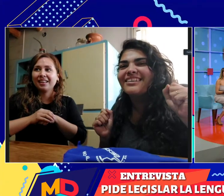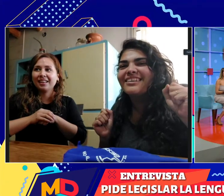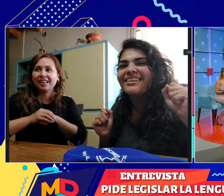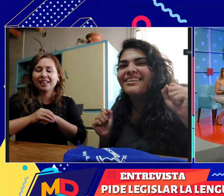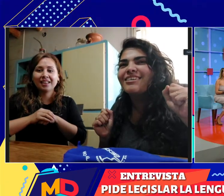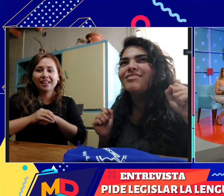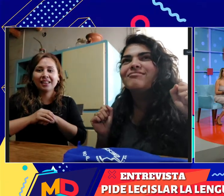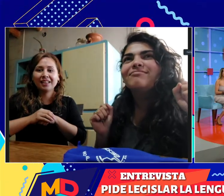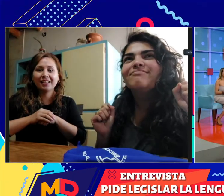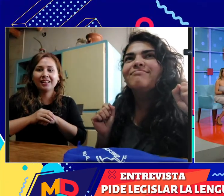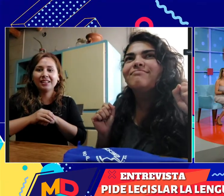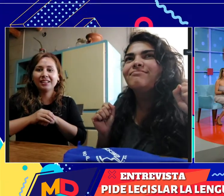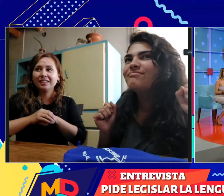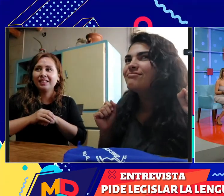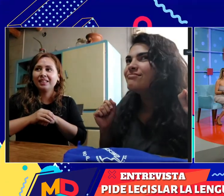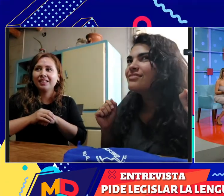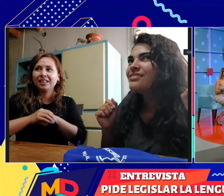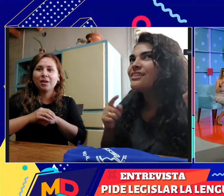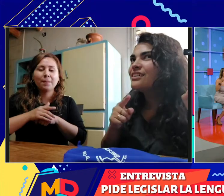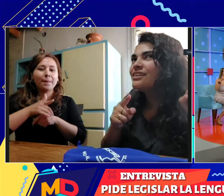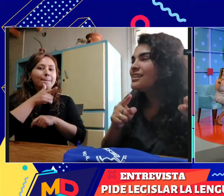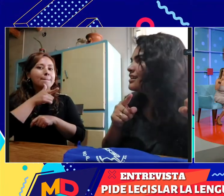Creo que pregunto si entendíamos. sí, sí, está perfecto.